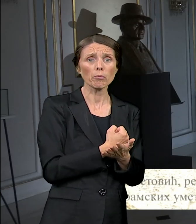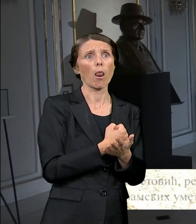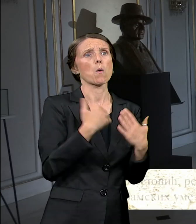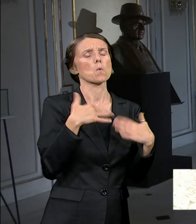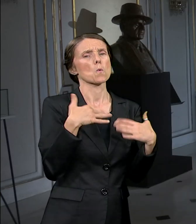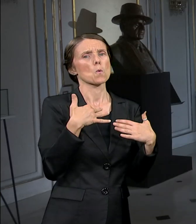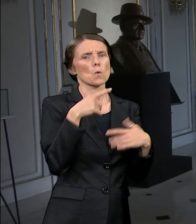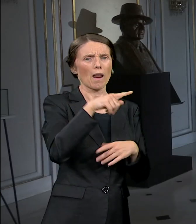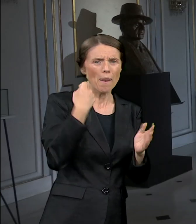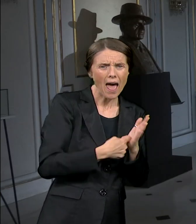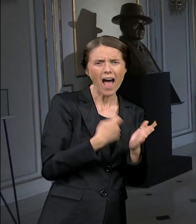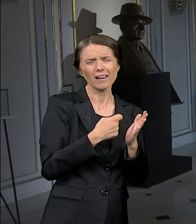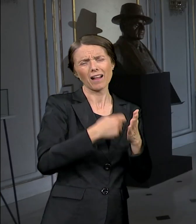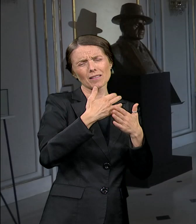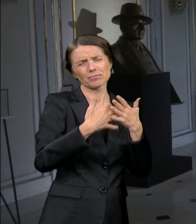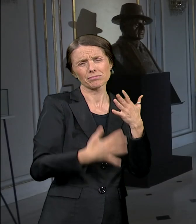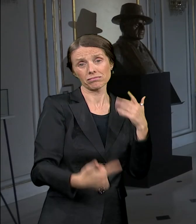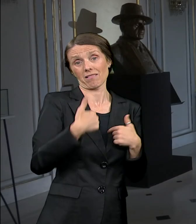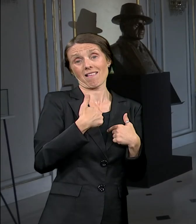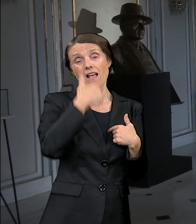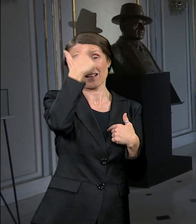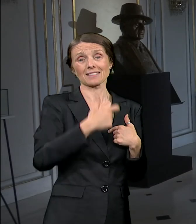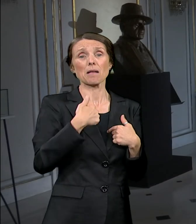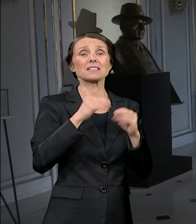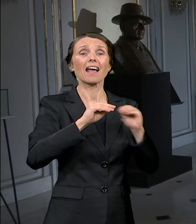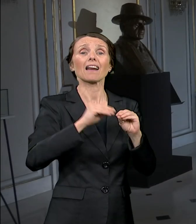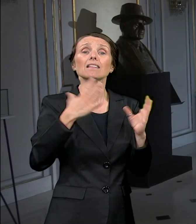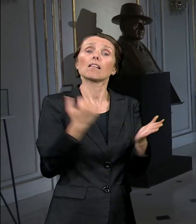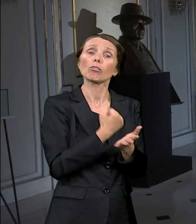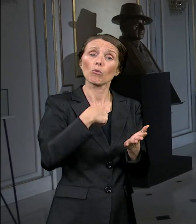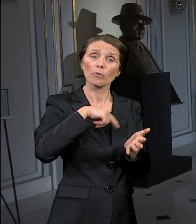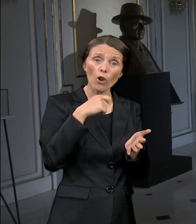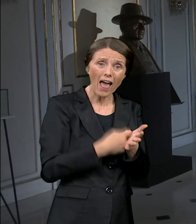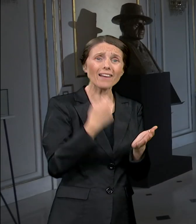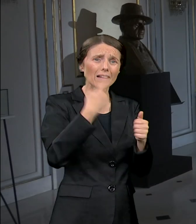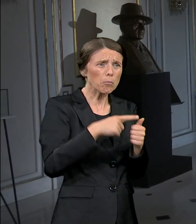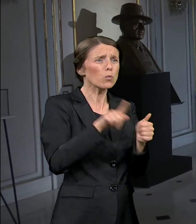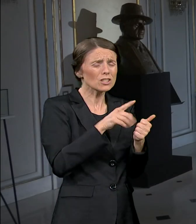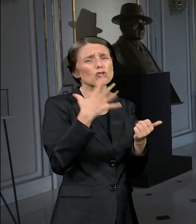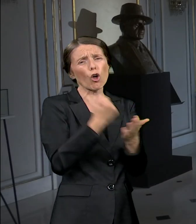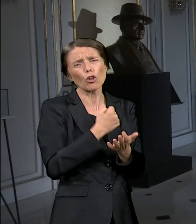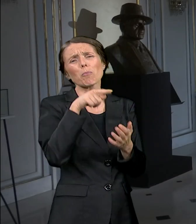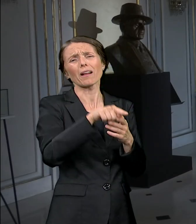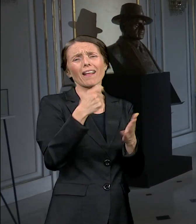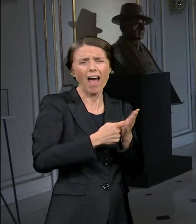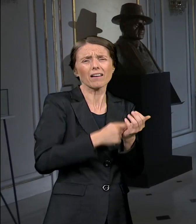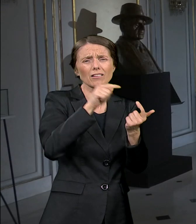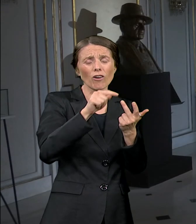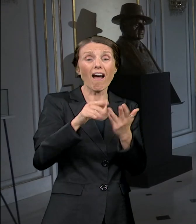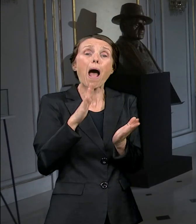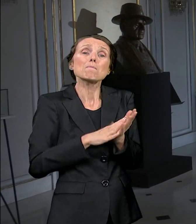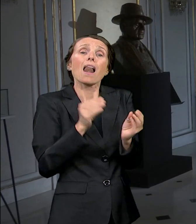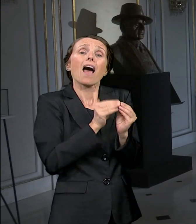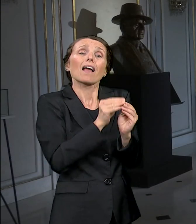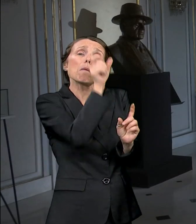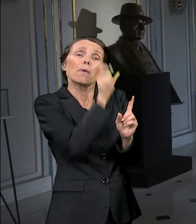dobio stupicu, najveću rediteljsku nagradu koju postoji. Milanka Berberović, na Gogolju,